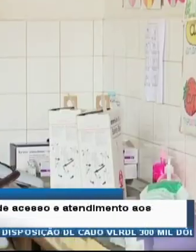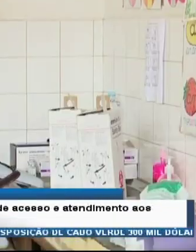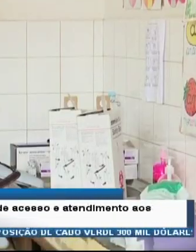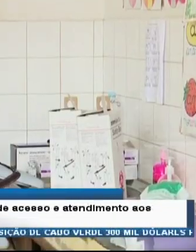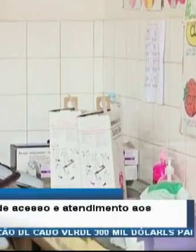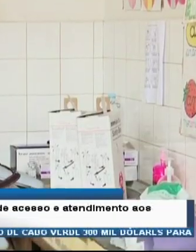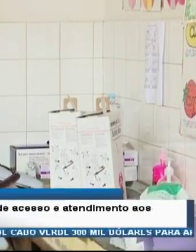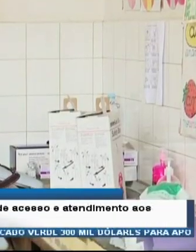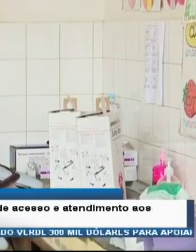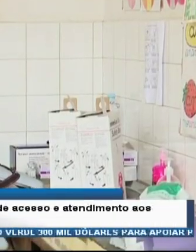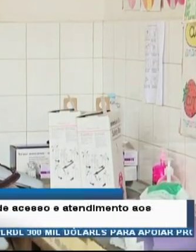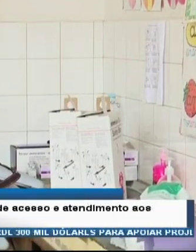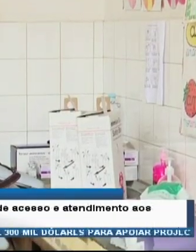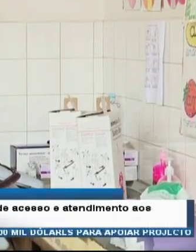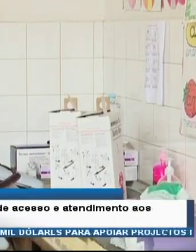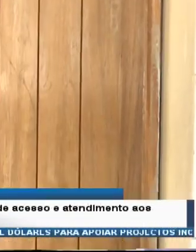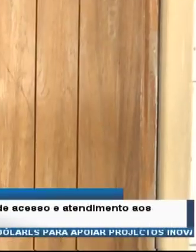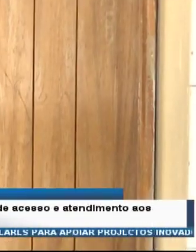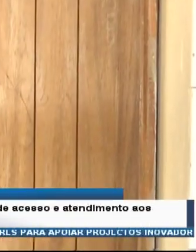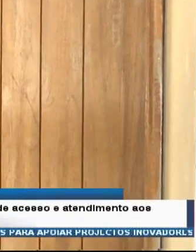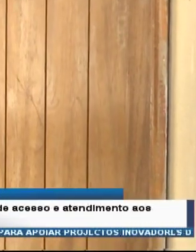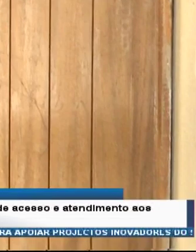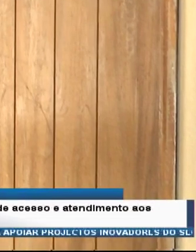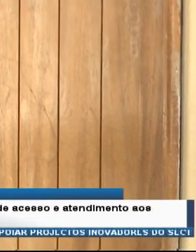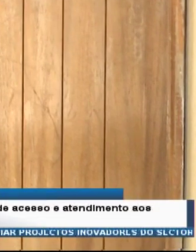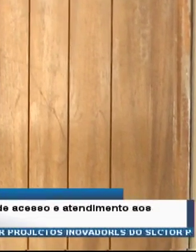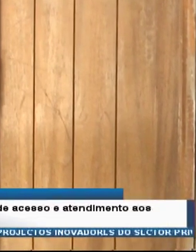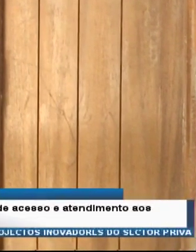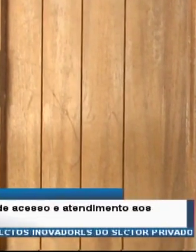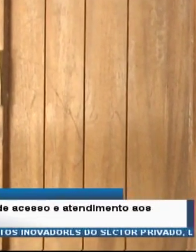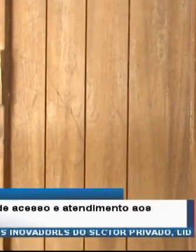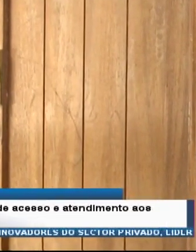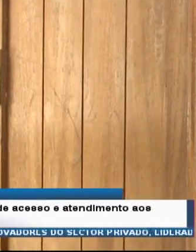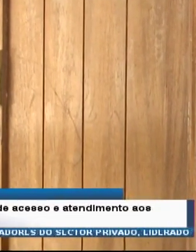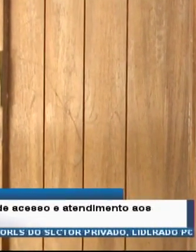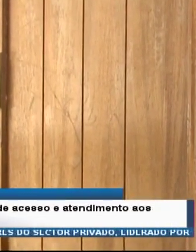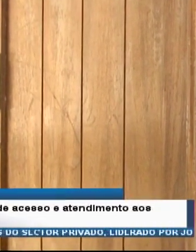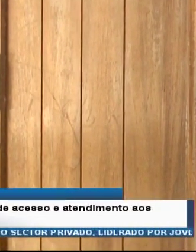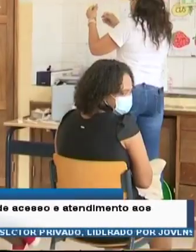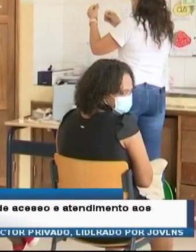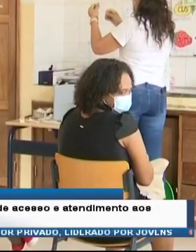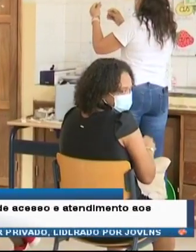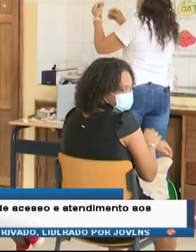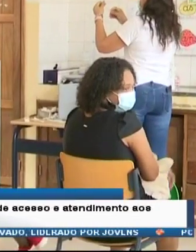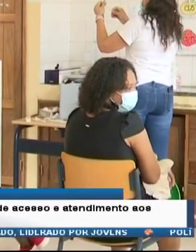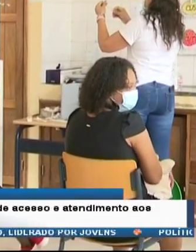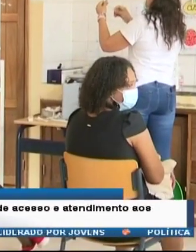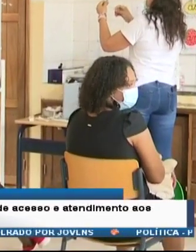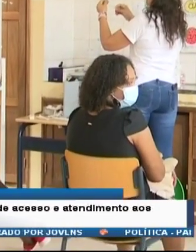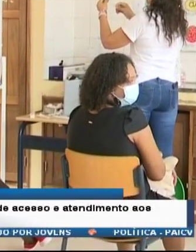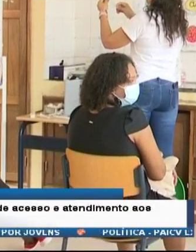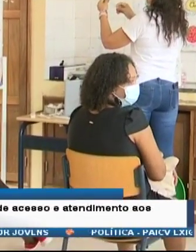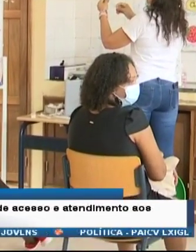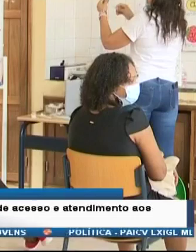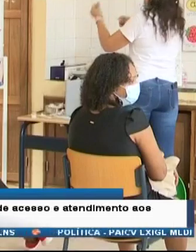só com a vacinação massiva da população e o Governo deu hoje mais um passo nesse sentido com a aprovação de uma nova resolução. A